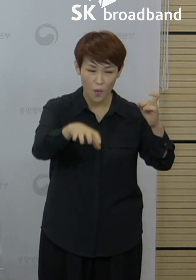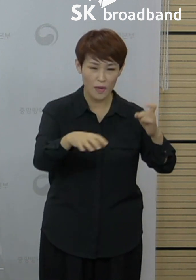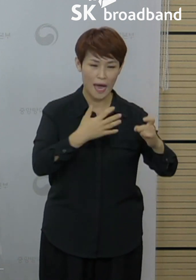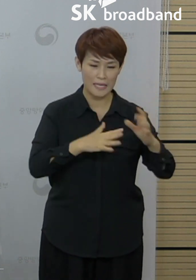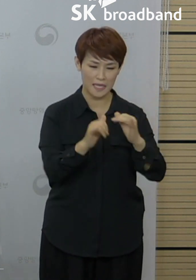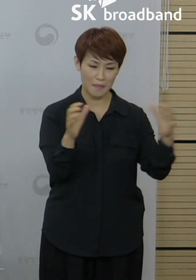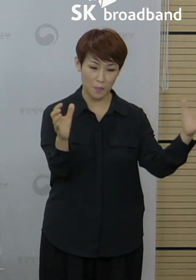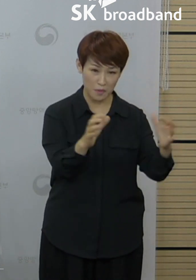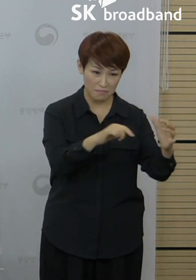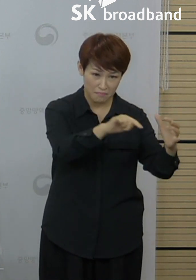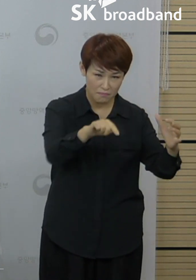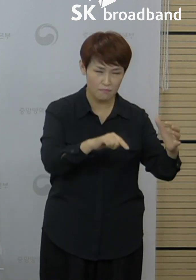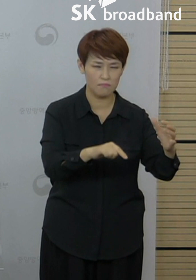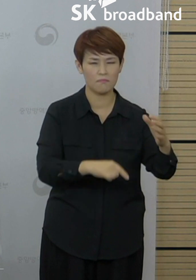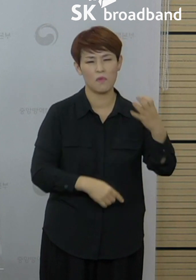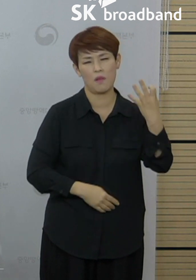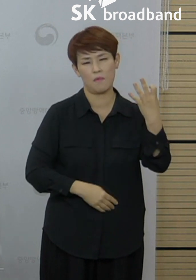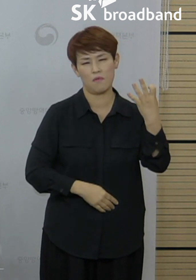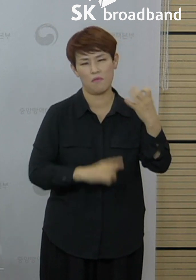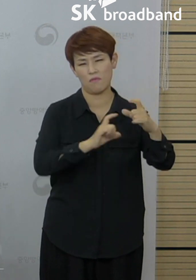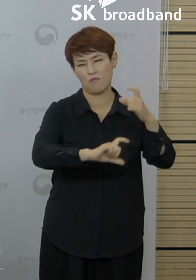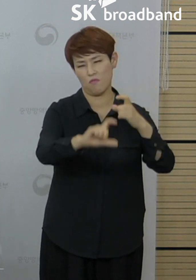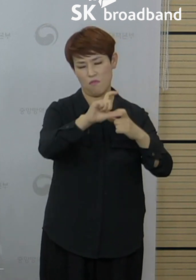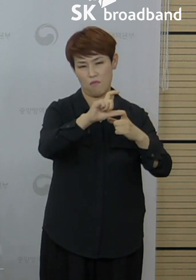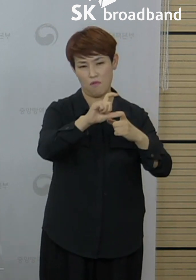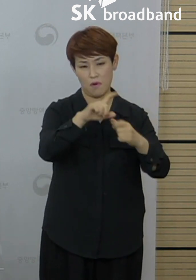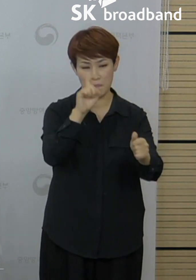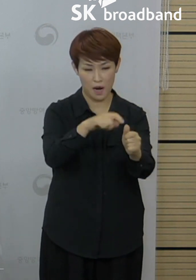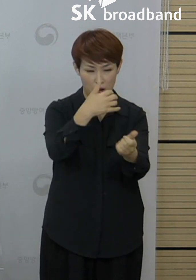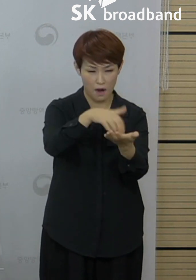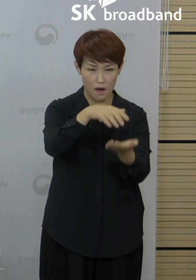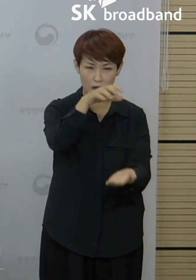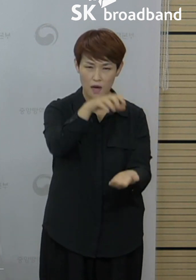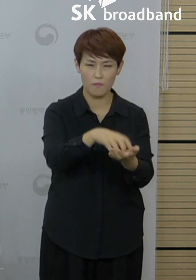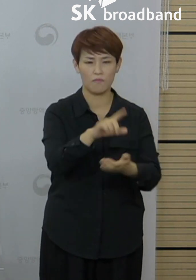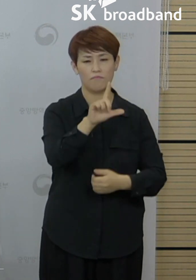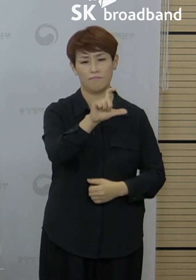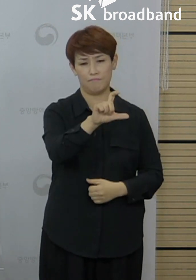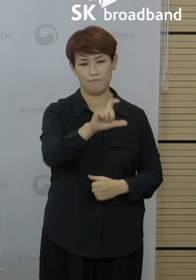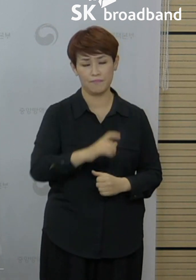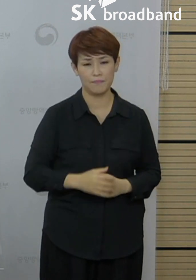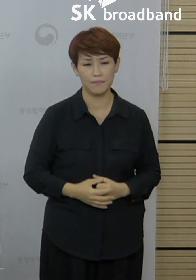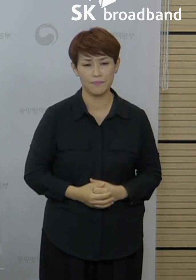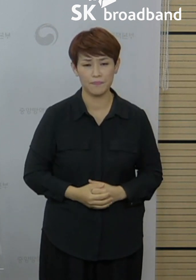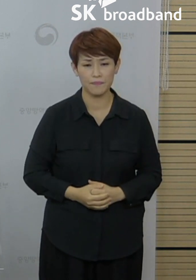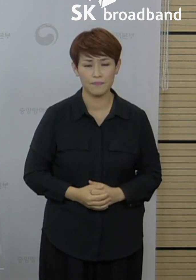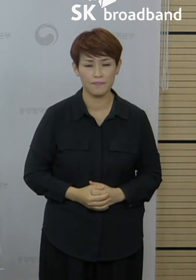관련해서 14명이 추가 확진되어 누적 확진자는 총 15명입니다.